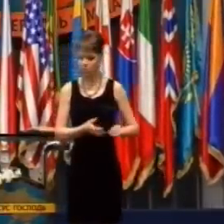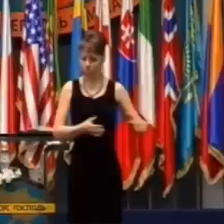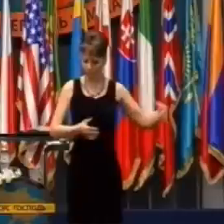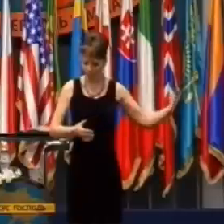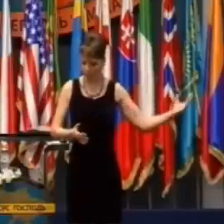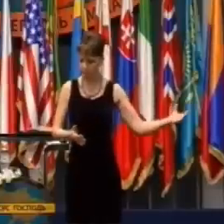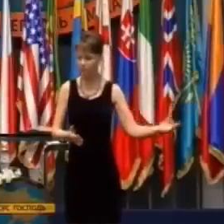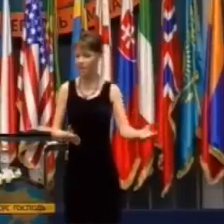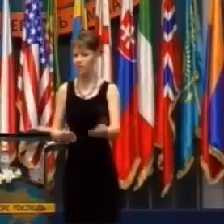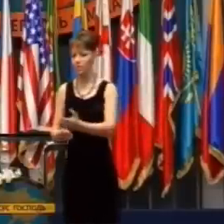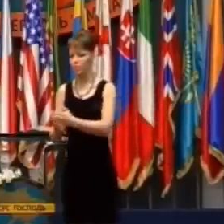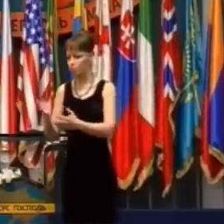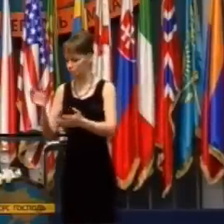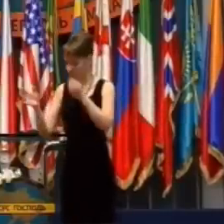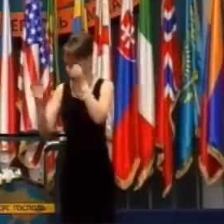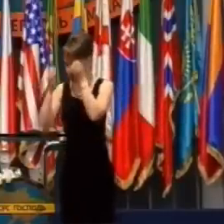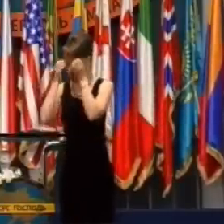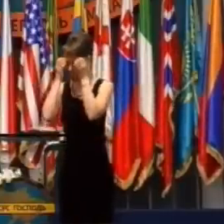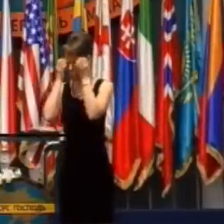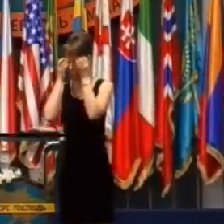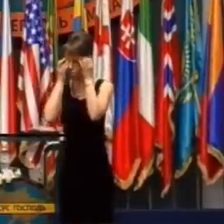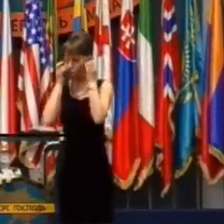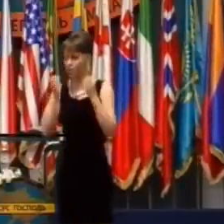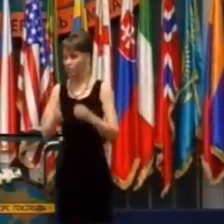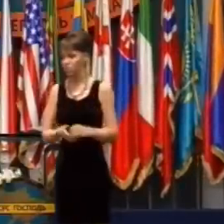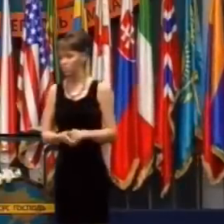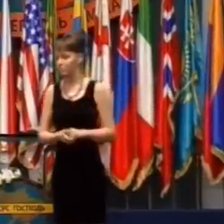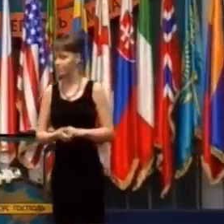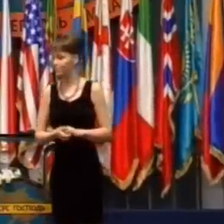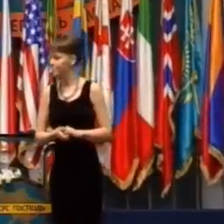a videli sme, že tam bola havária.